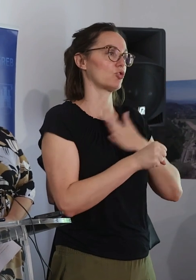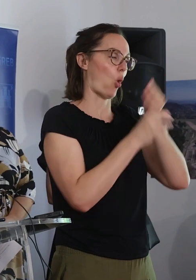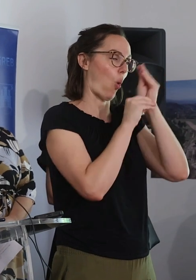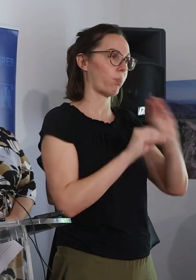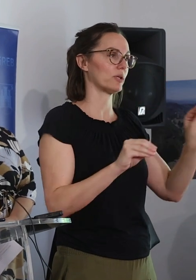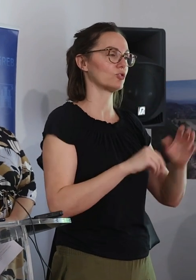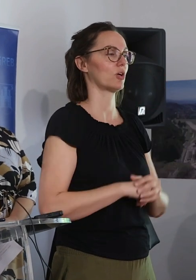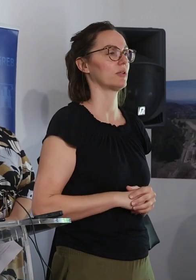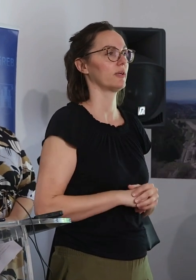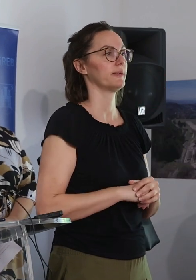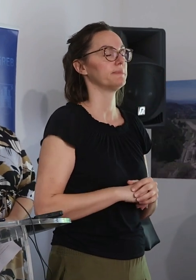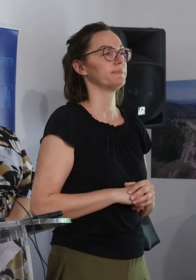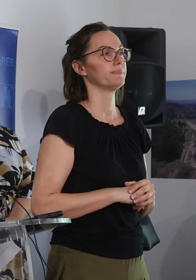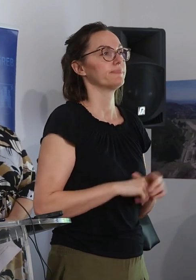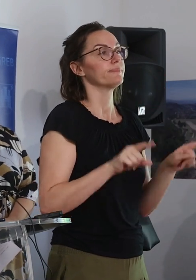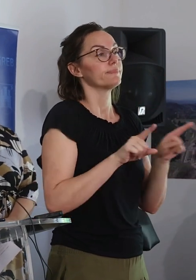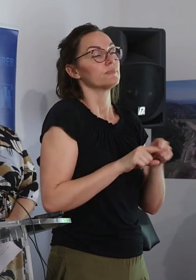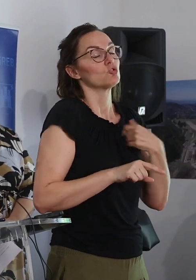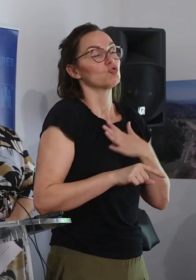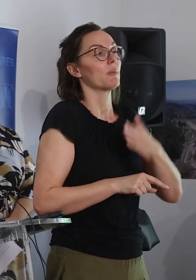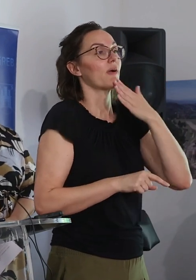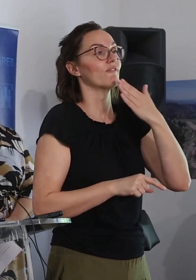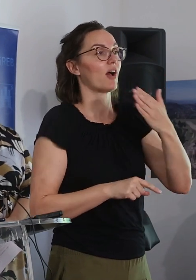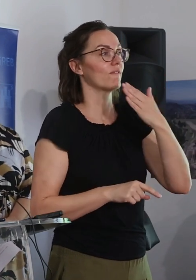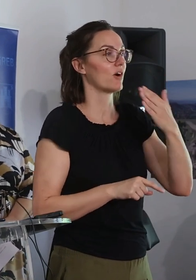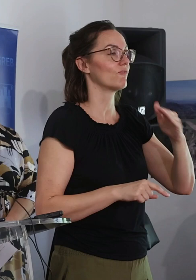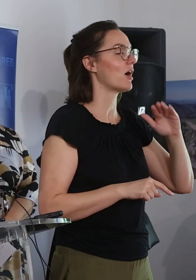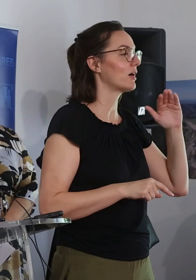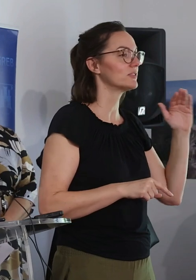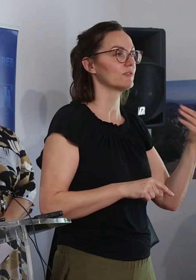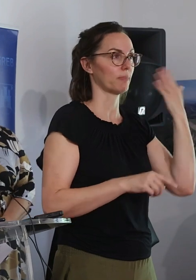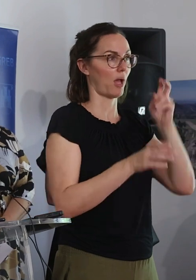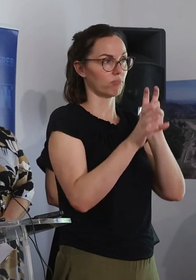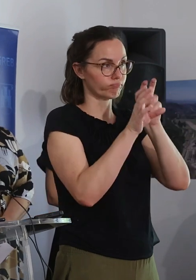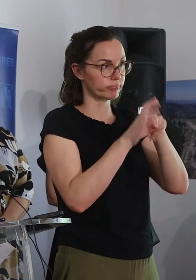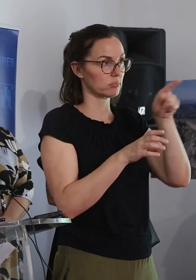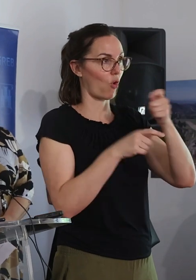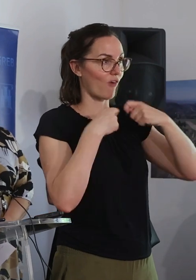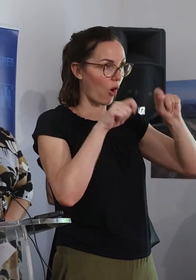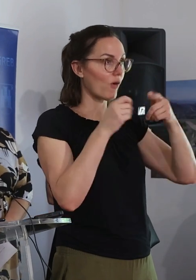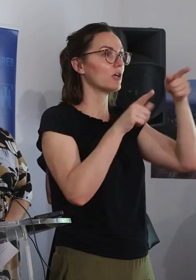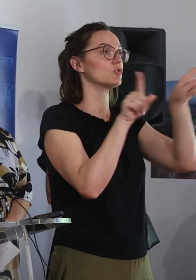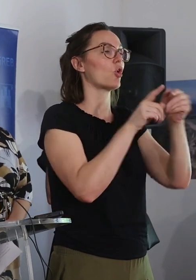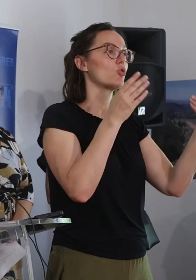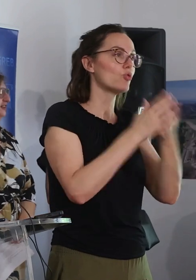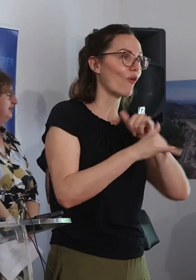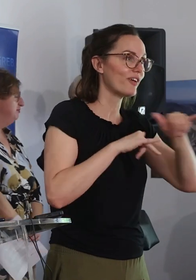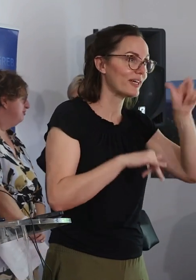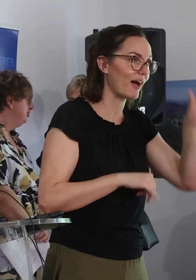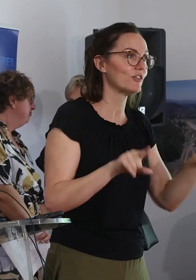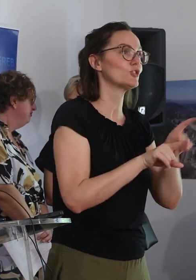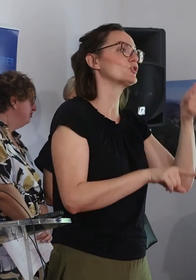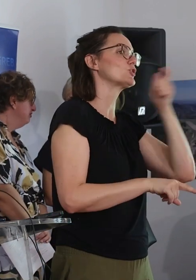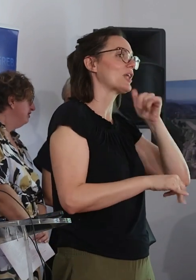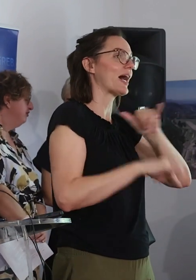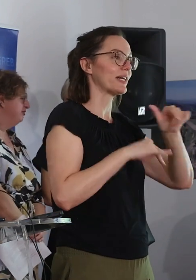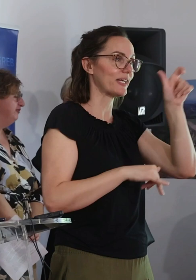I evo, još jedno bih doista zahvalio svima koji su sudjelovi na obnovi i novom ravnatelju i starom ravnatelju i